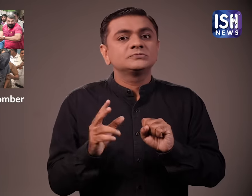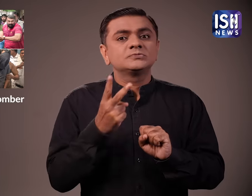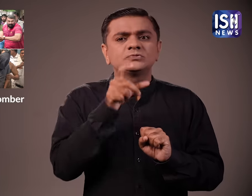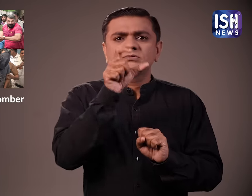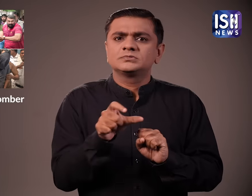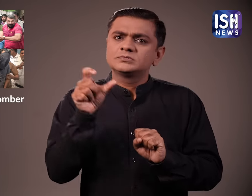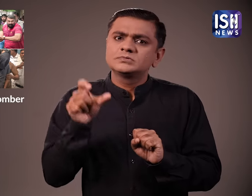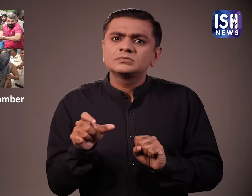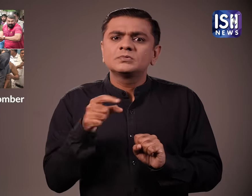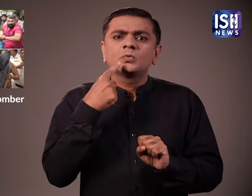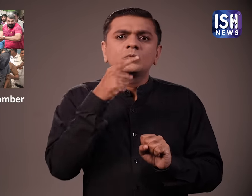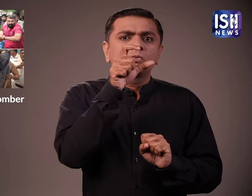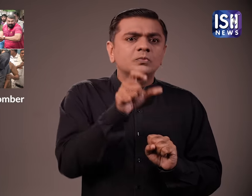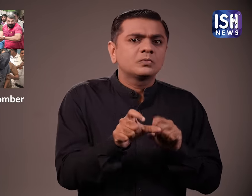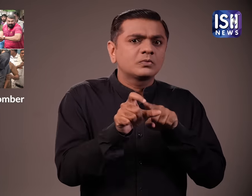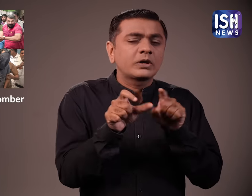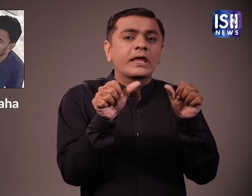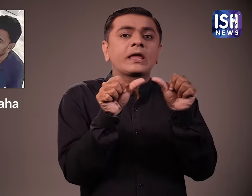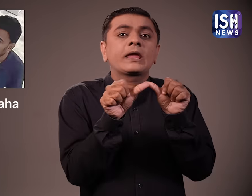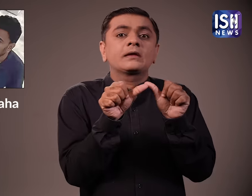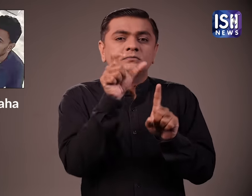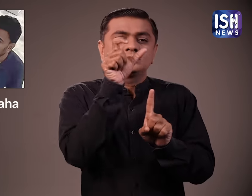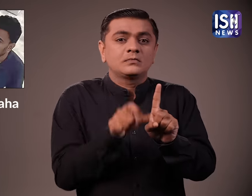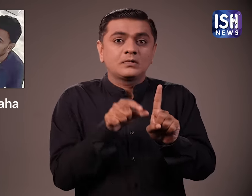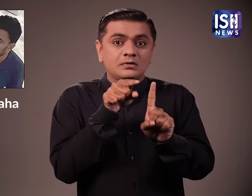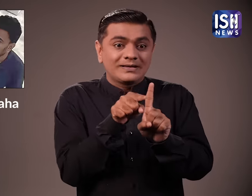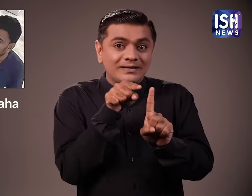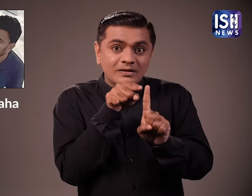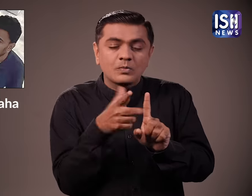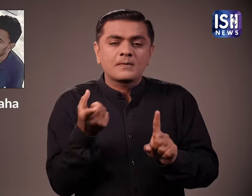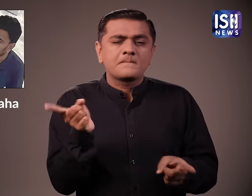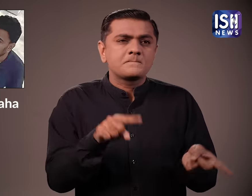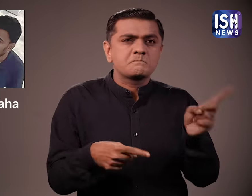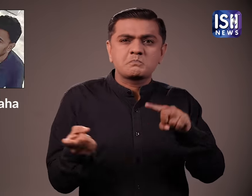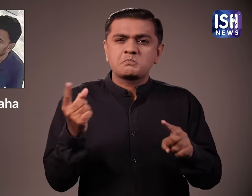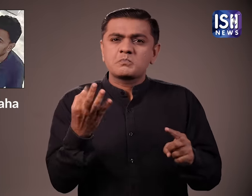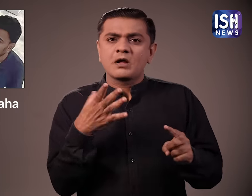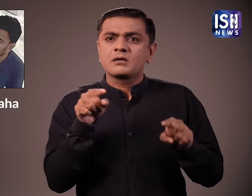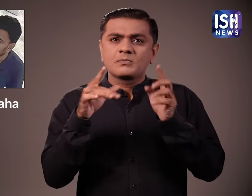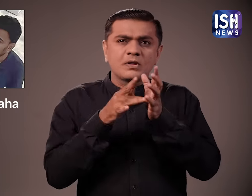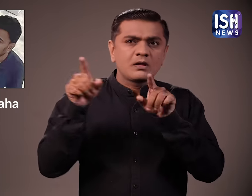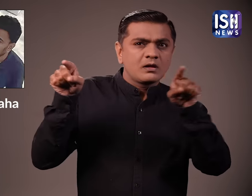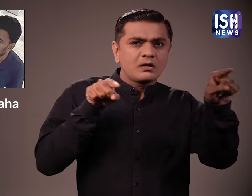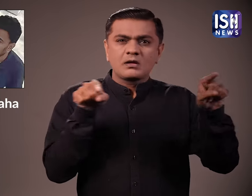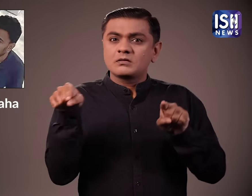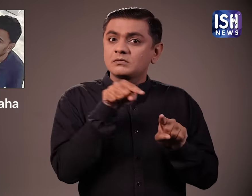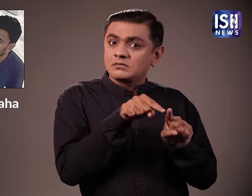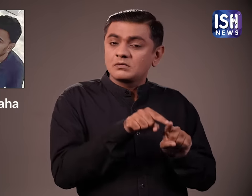दोनों में से अबदुल मितीन ताहा मास्टर माइंड था क्योंकि उसने ही विस्पोर्ट की योजना बनाई थी और उसे